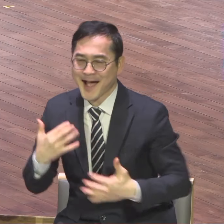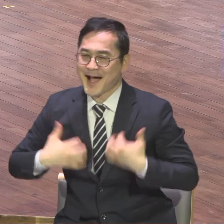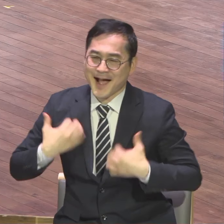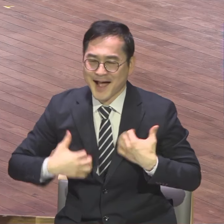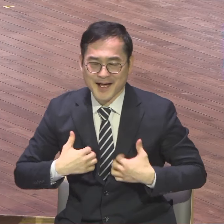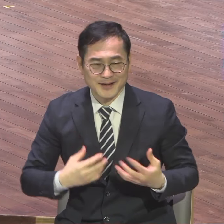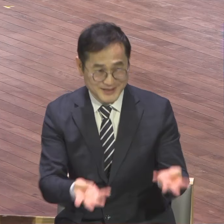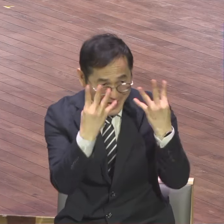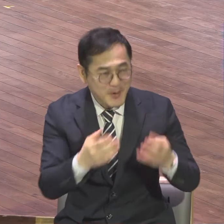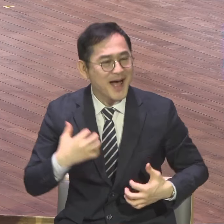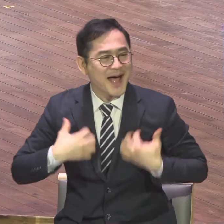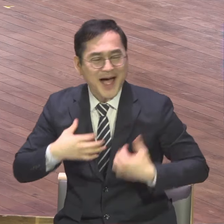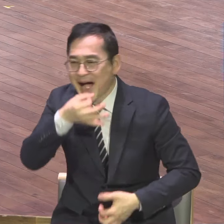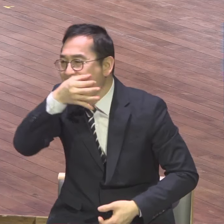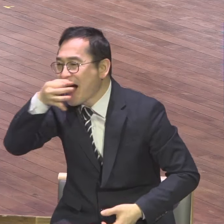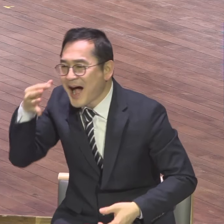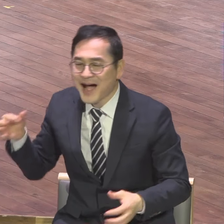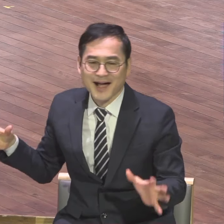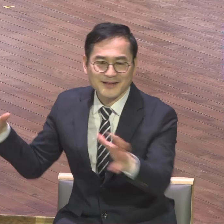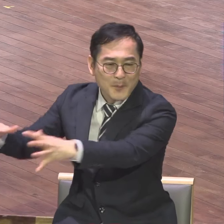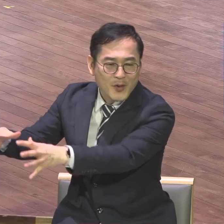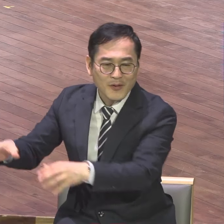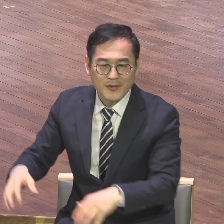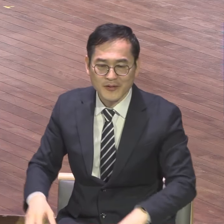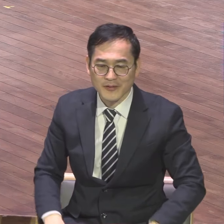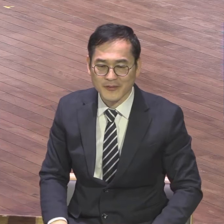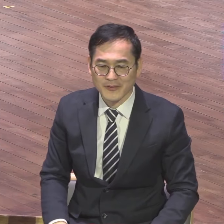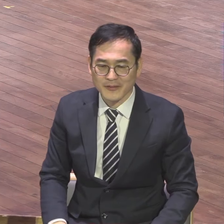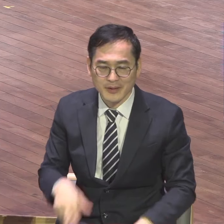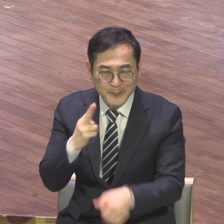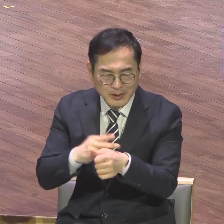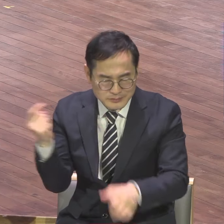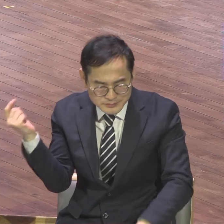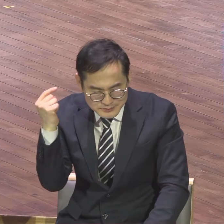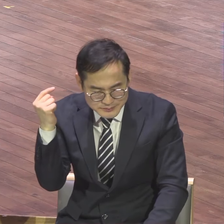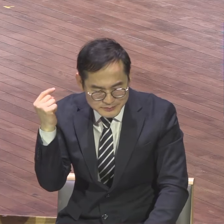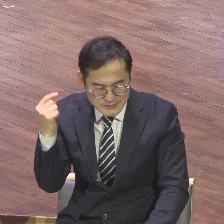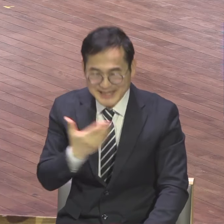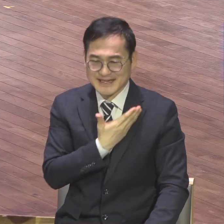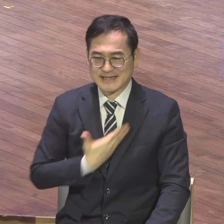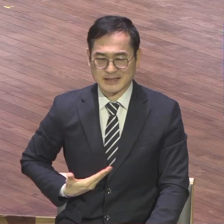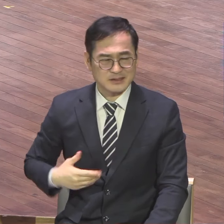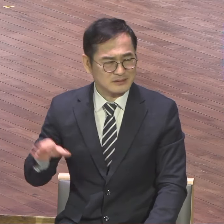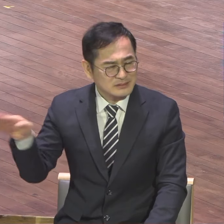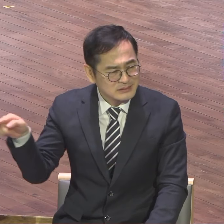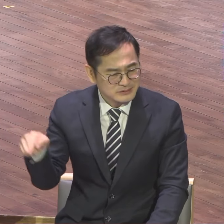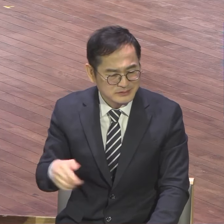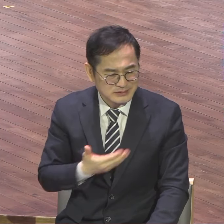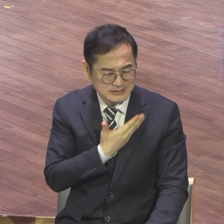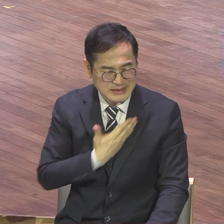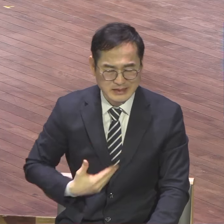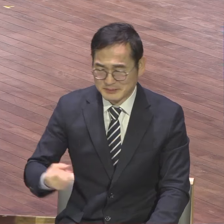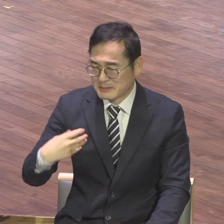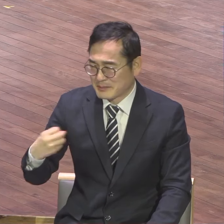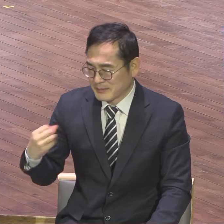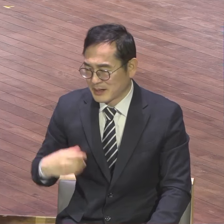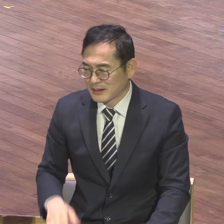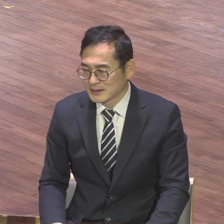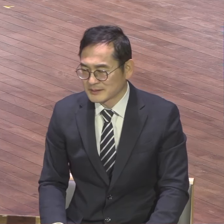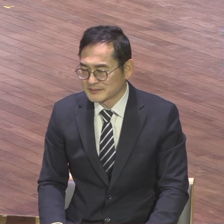소문이 났습니다 바울이 제자들이 알려줍니다 그러나 저러나 그리스도가